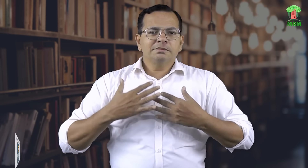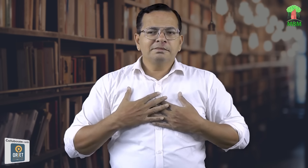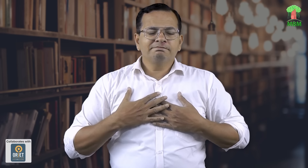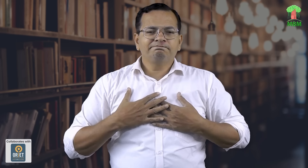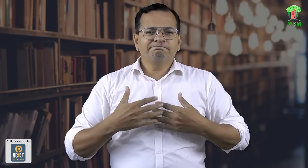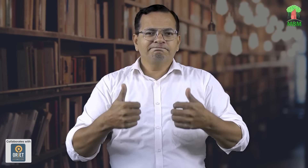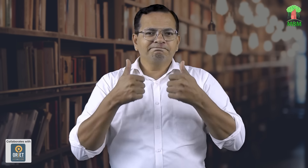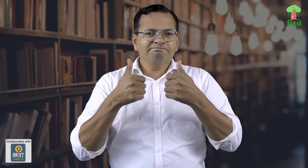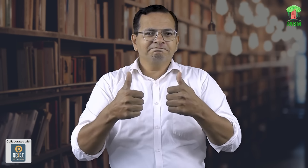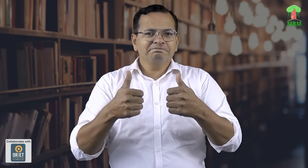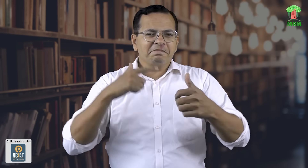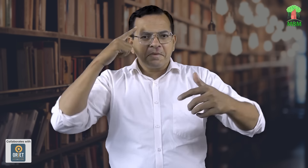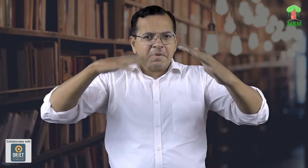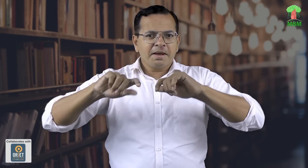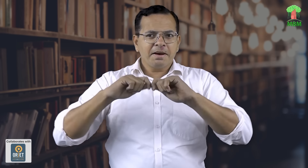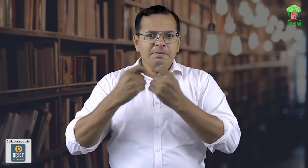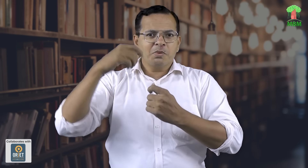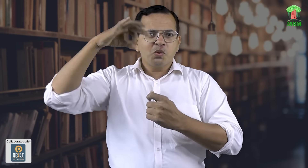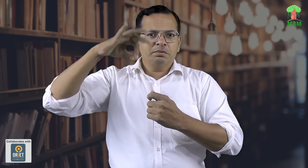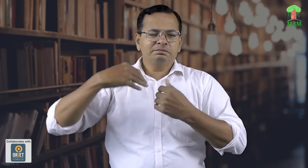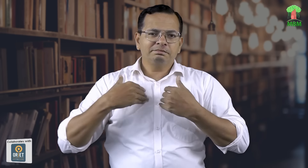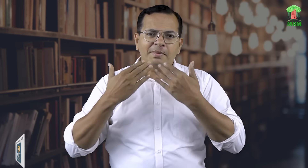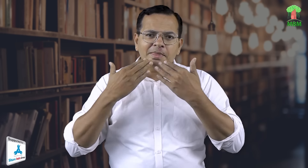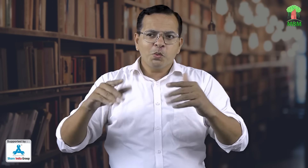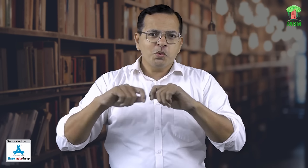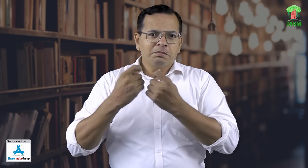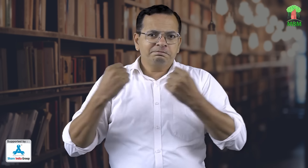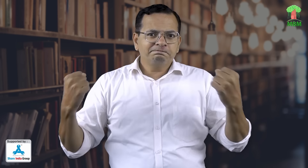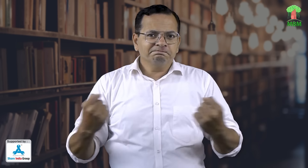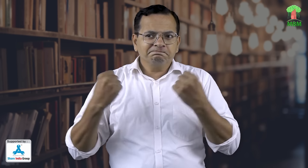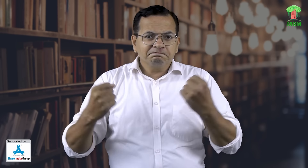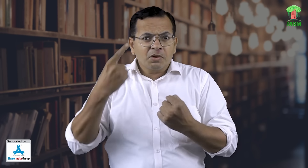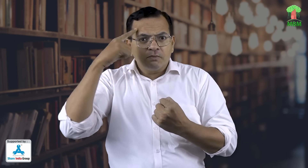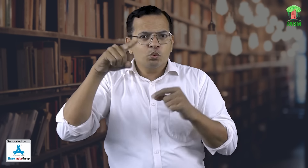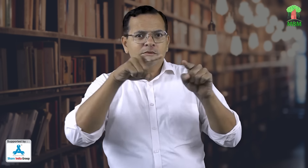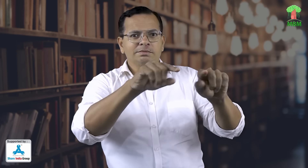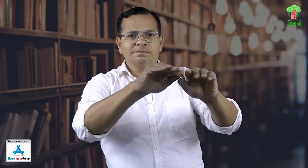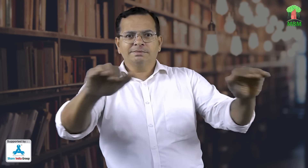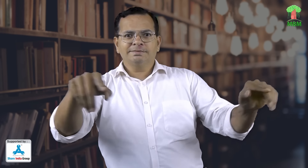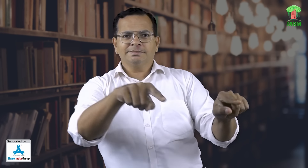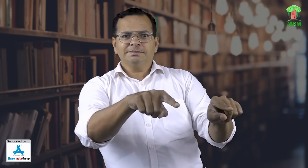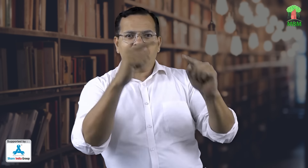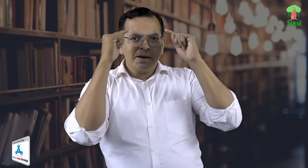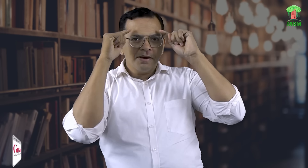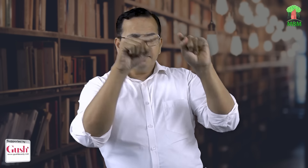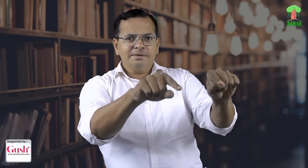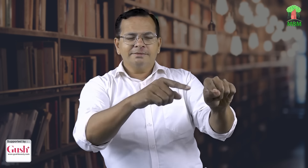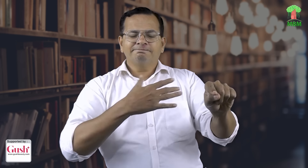इस तरह से उनका विकास हो सकेगा तो हम मैं और हमारी ओजेट की टीम इसके लिए तैयारी कर रही है इन बच्चों के लिए इन बच्चों के भविश्य के लिए